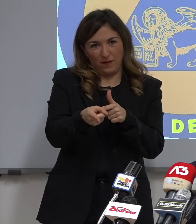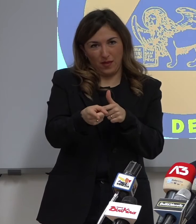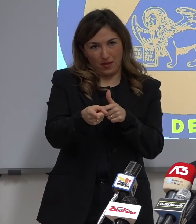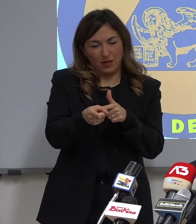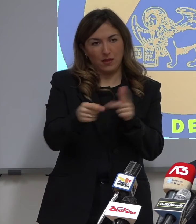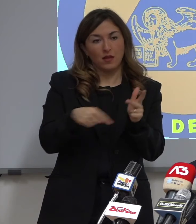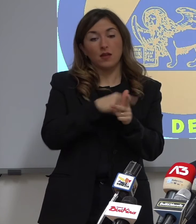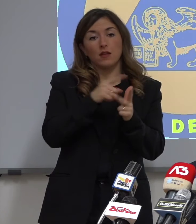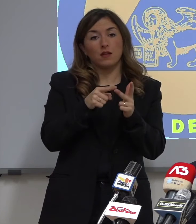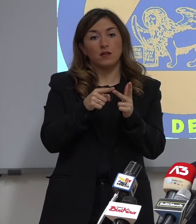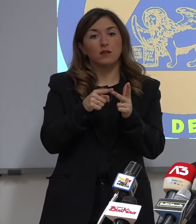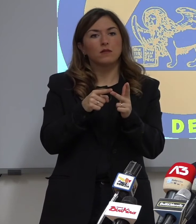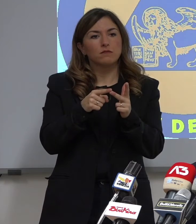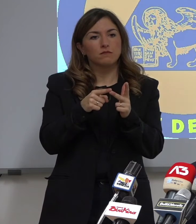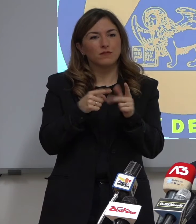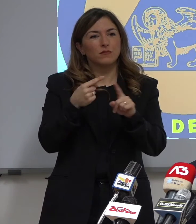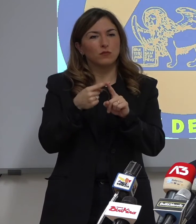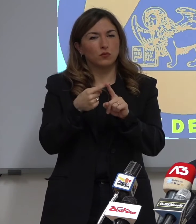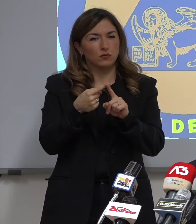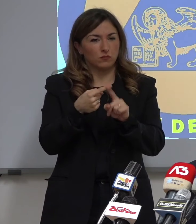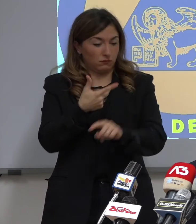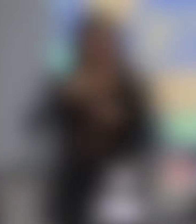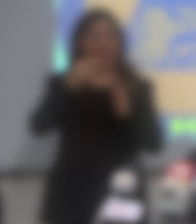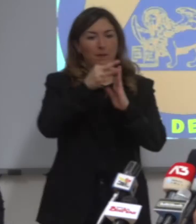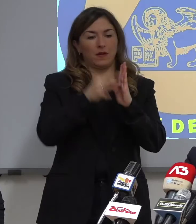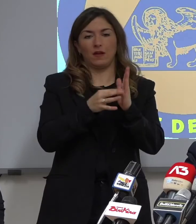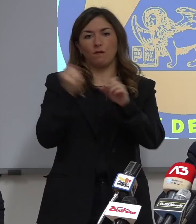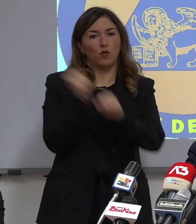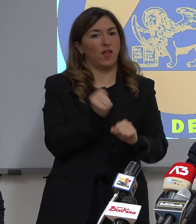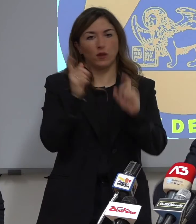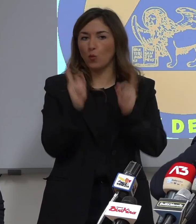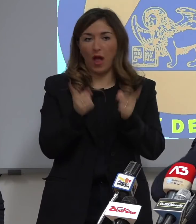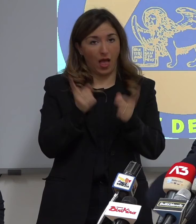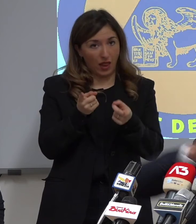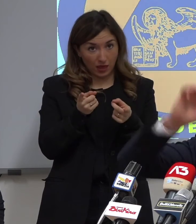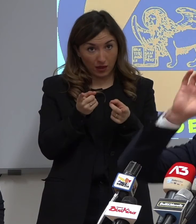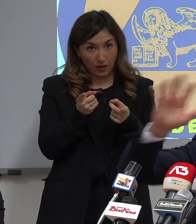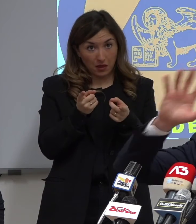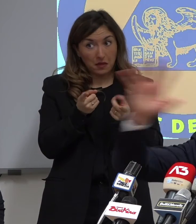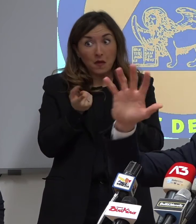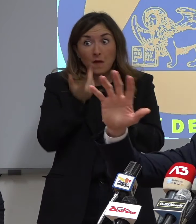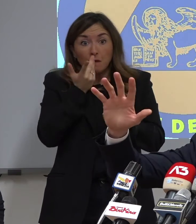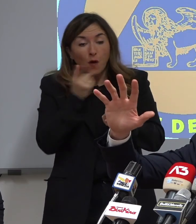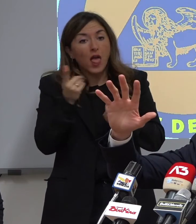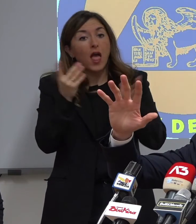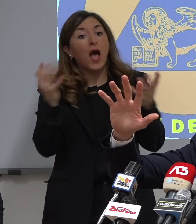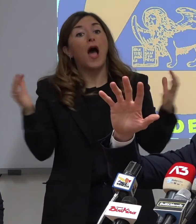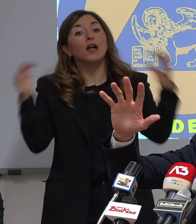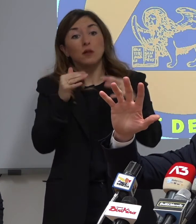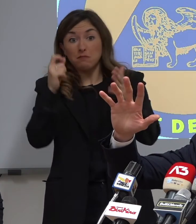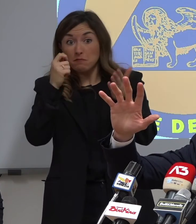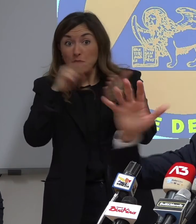ovviamente la più grande campagna vaccinale che mai si sia fatta. Il principio fondante è che l'assembramento è un problema.